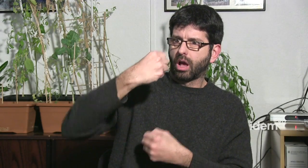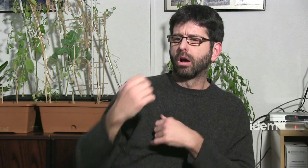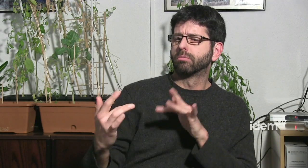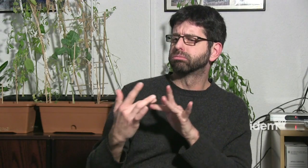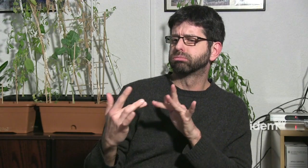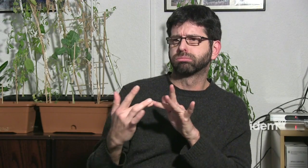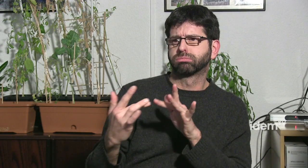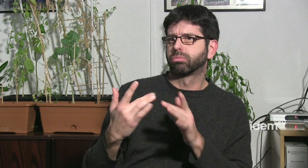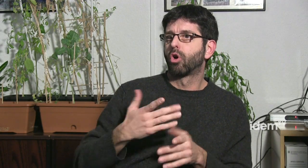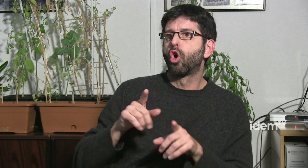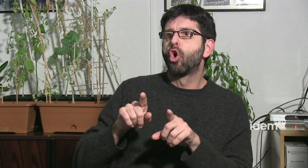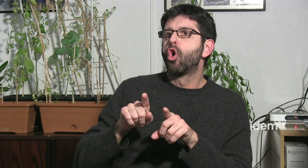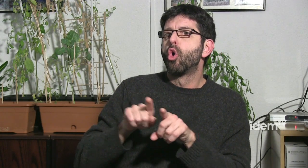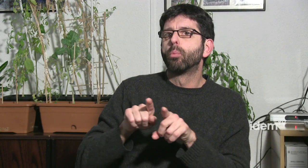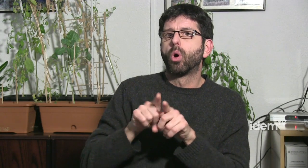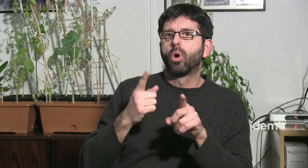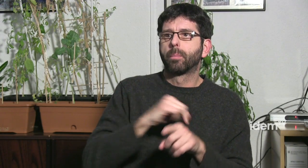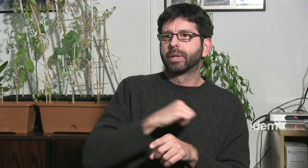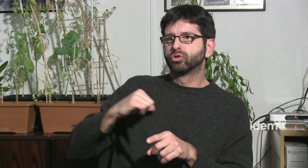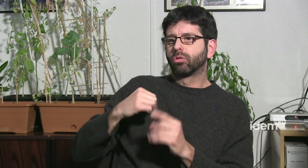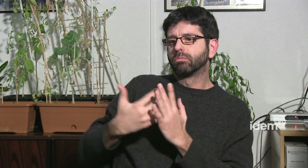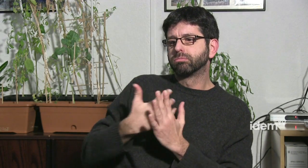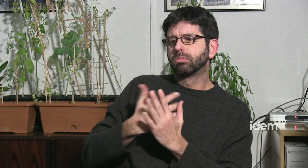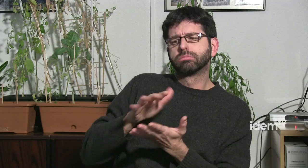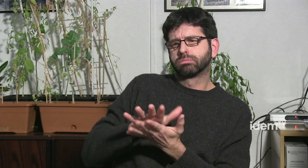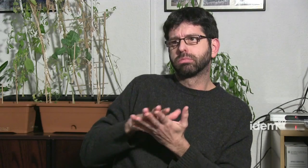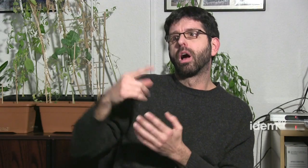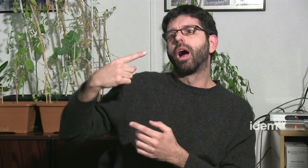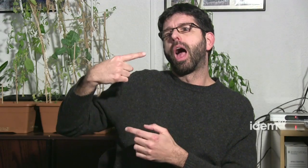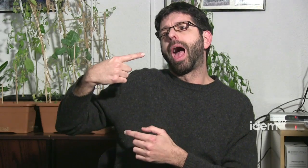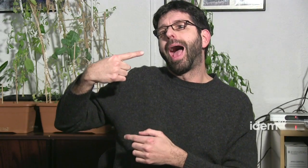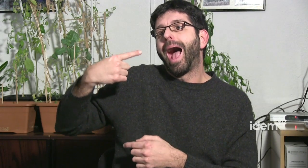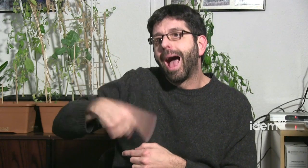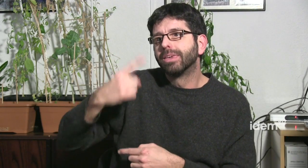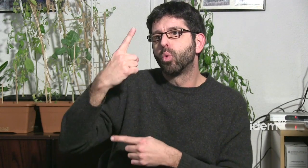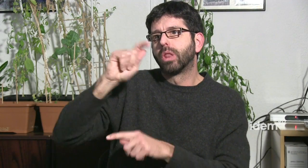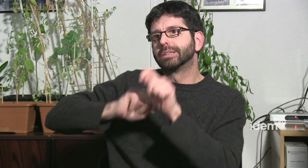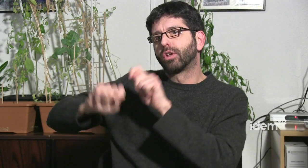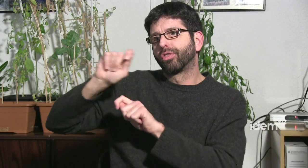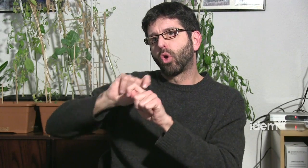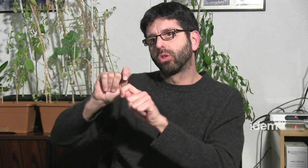nosaltres o venen a la FESOCA, contacten amb nosaltres o personalment, si no volen fer públic,